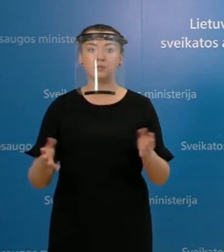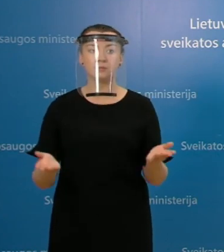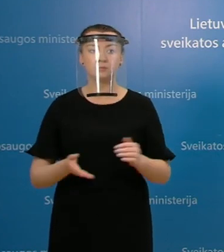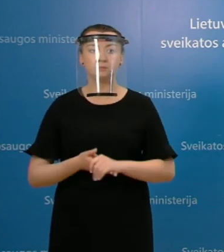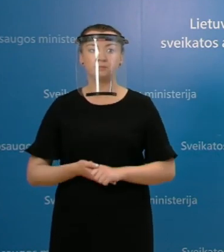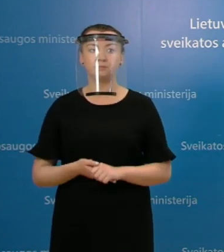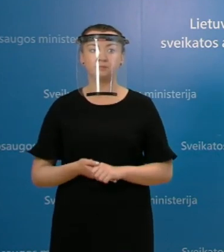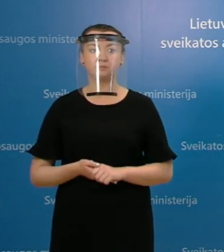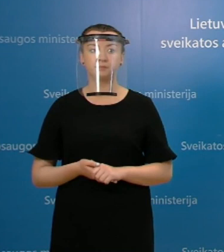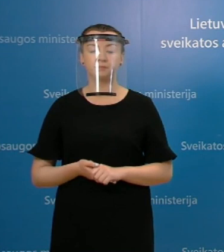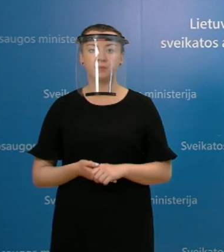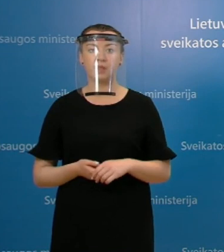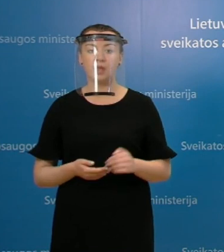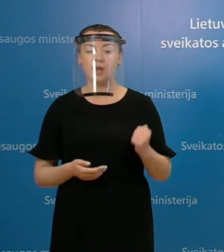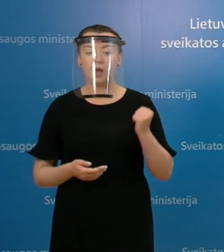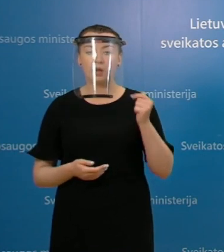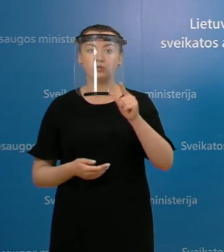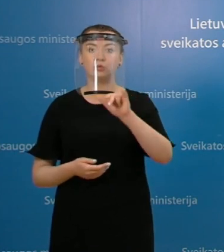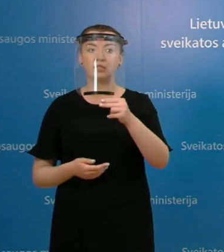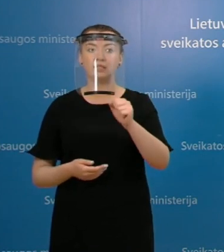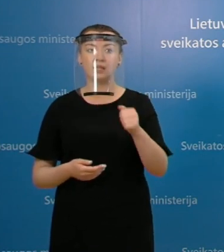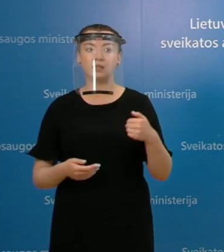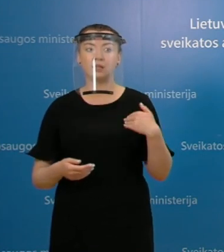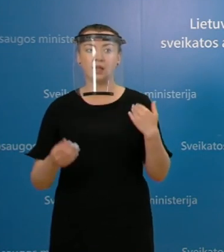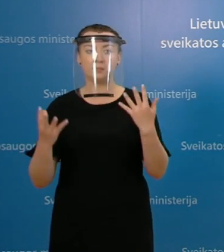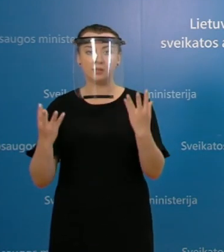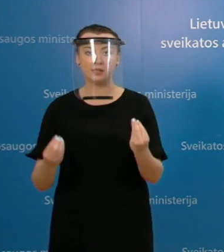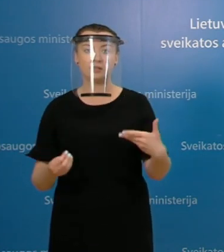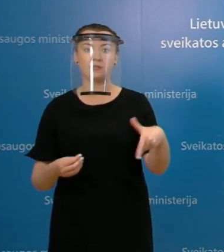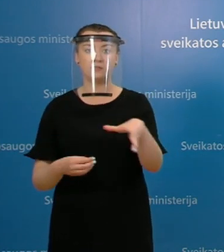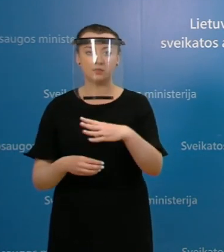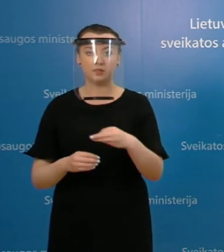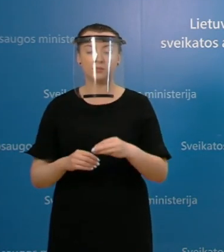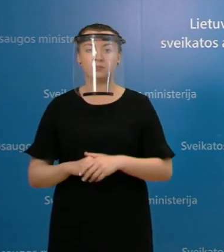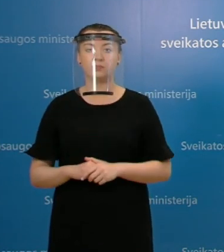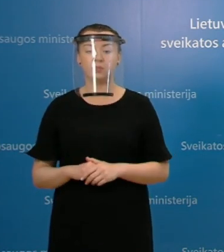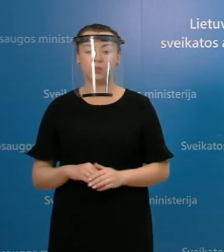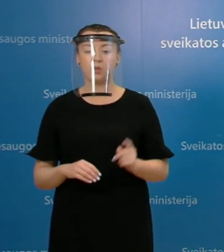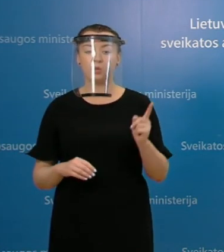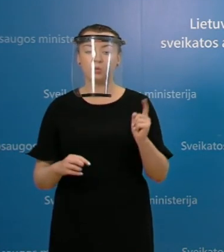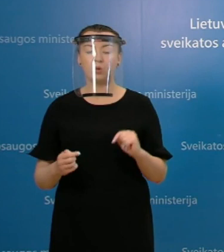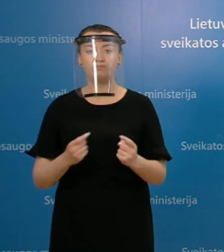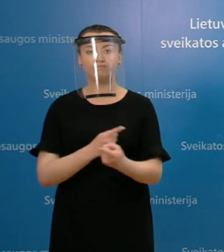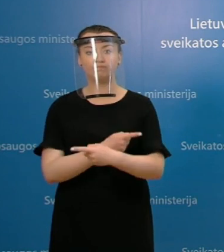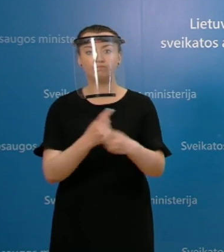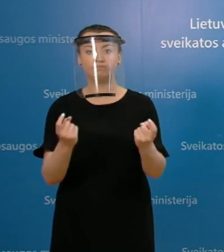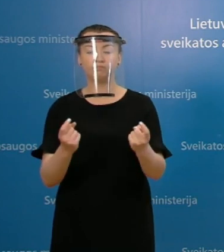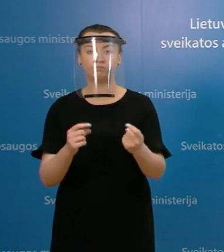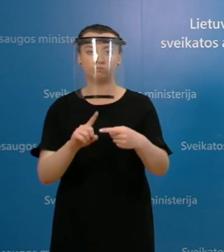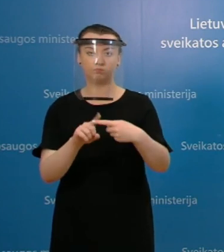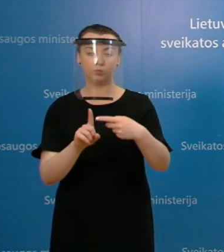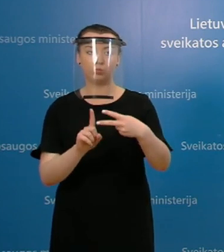Prašom, ministro. Ačiū, Lina. Labadiena visiems. Tai norim pasidalinti keletų